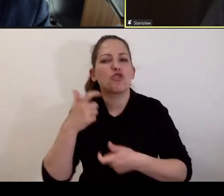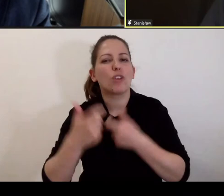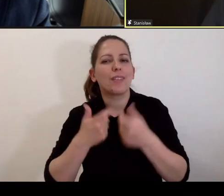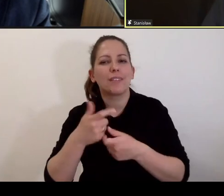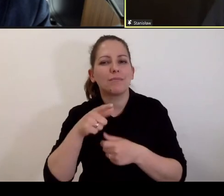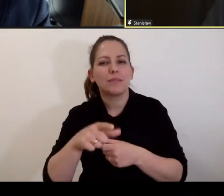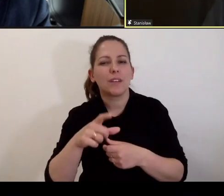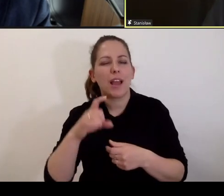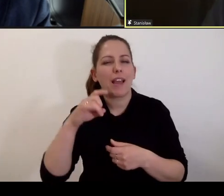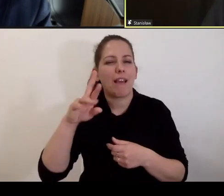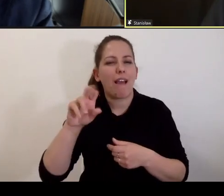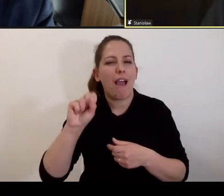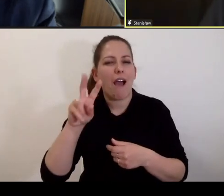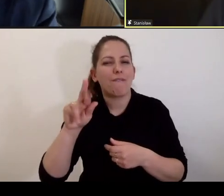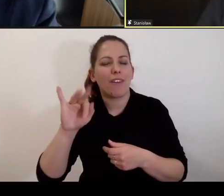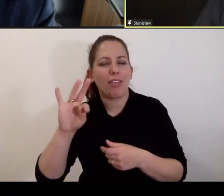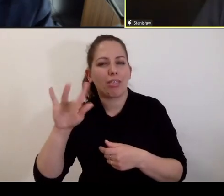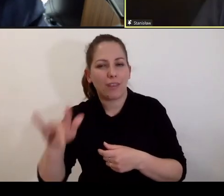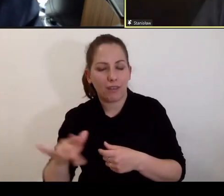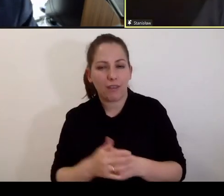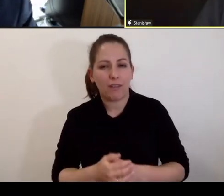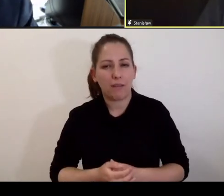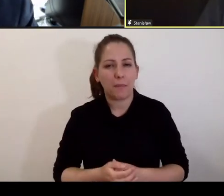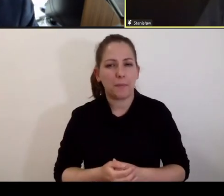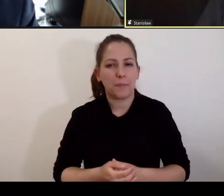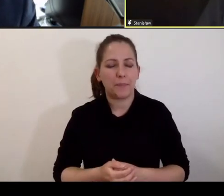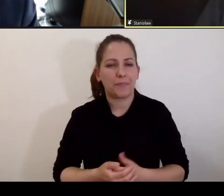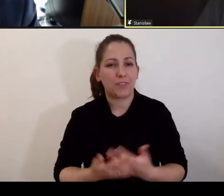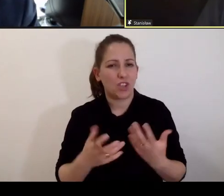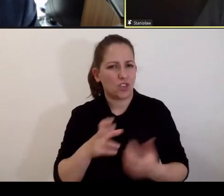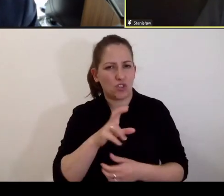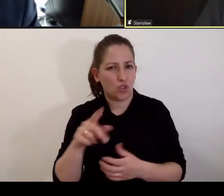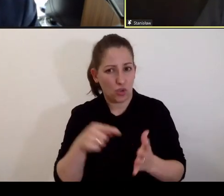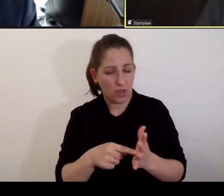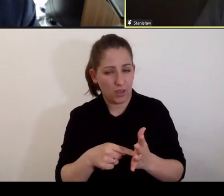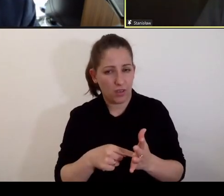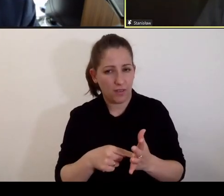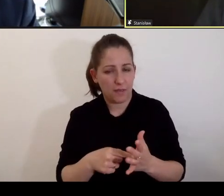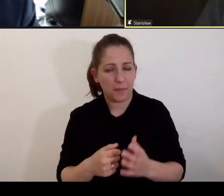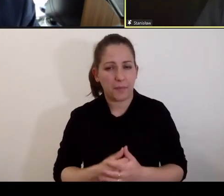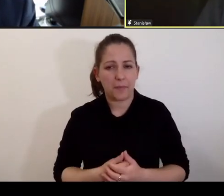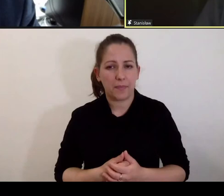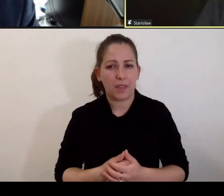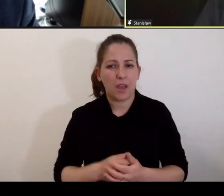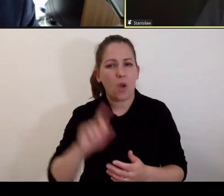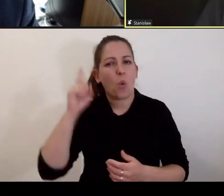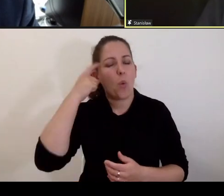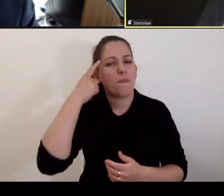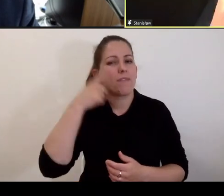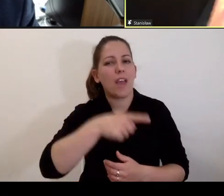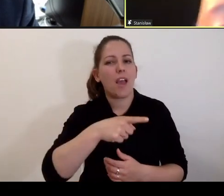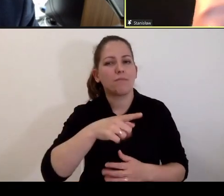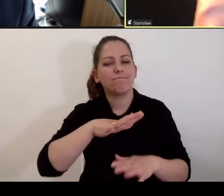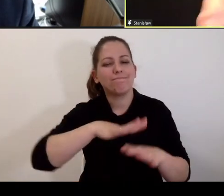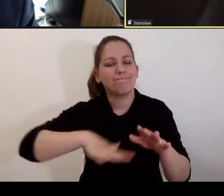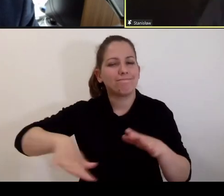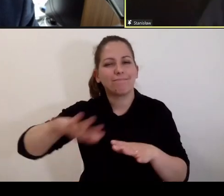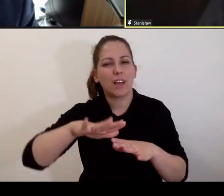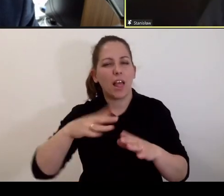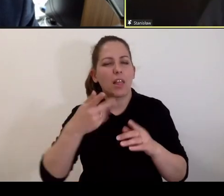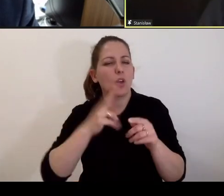gravity. I czy w szczególności na gruncie niektórych tych